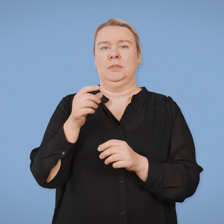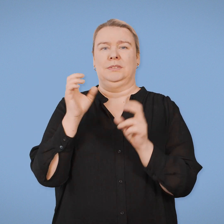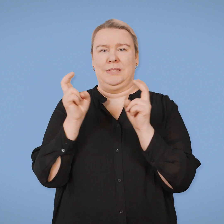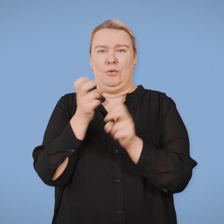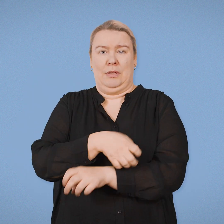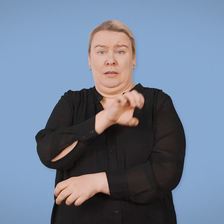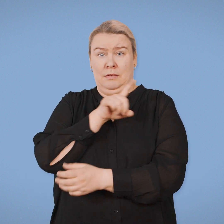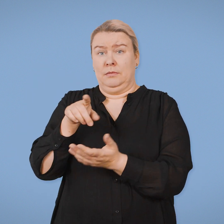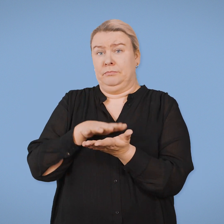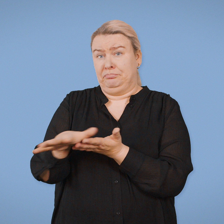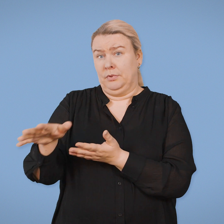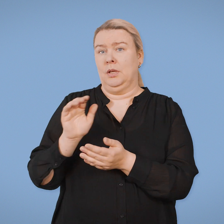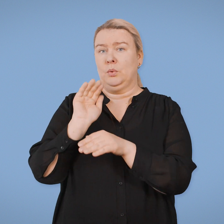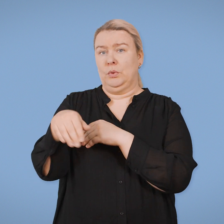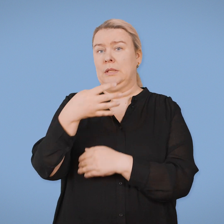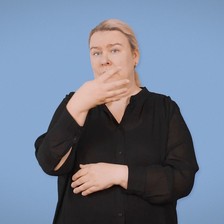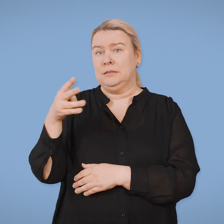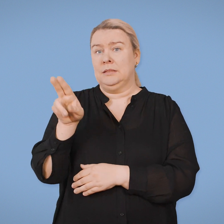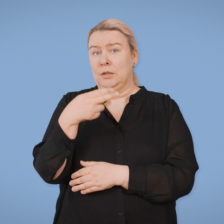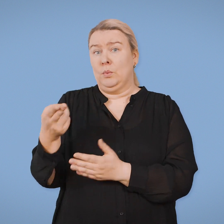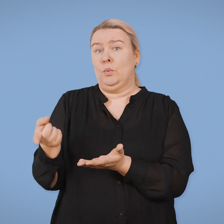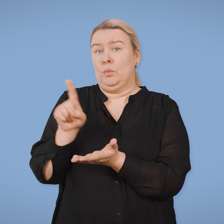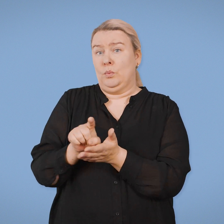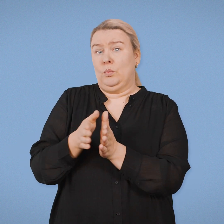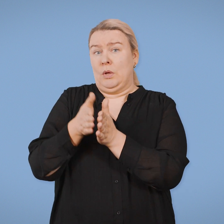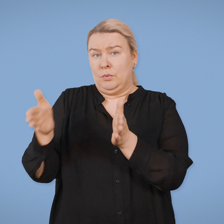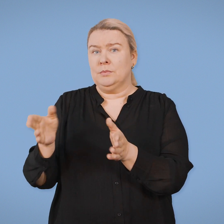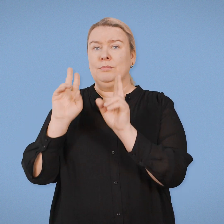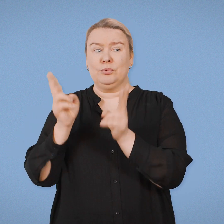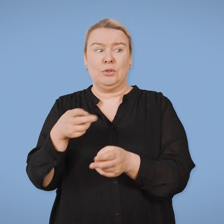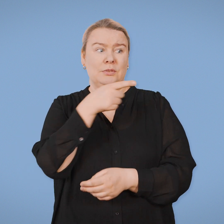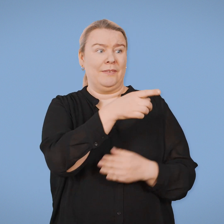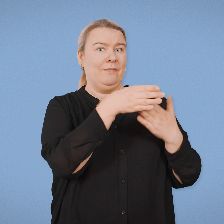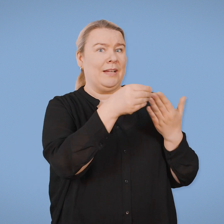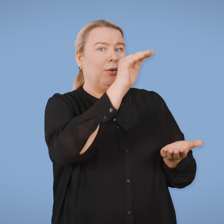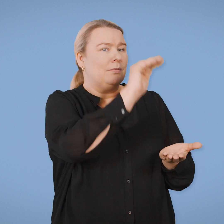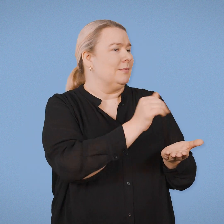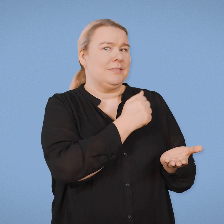sähköenergiasta yli 400 euroa kuukaudessa, etkä voi saada veroistasi täyttä sähkövähennystä.